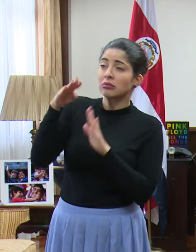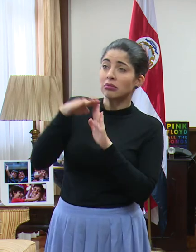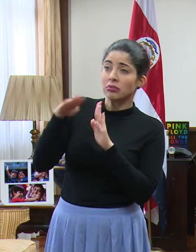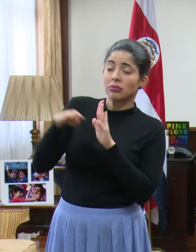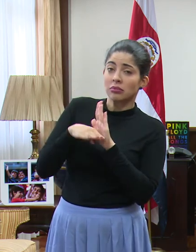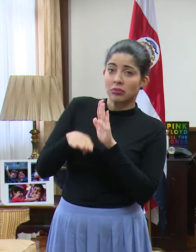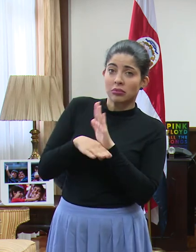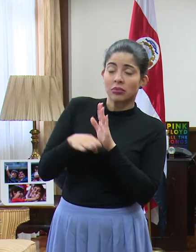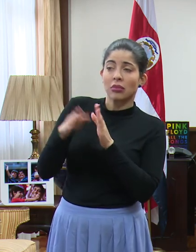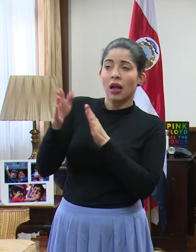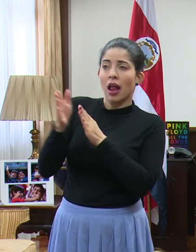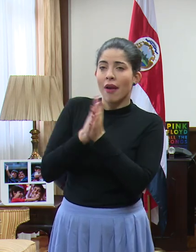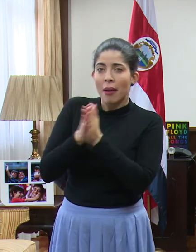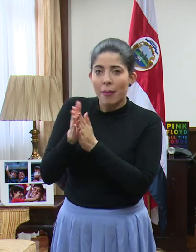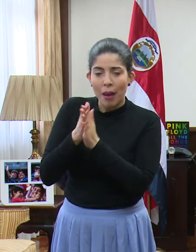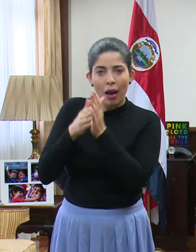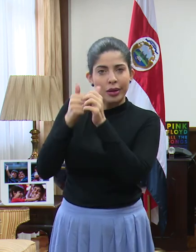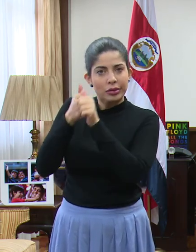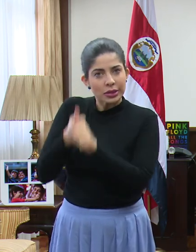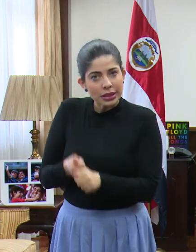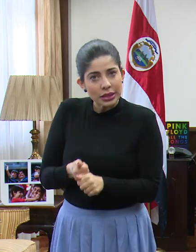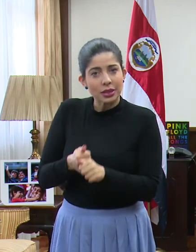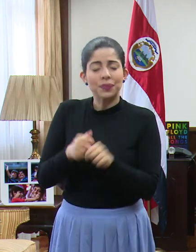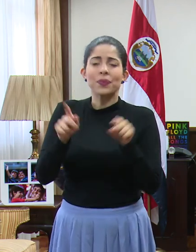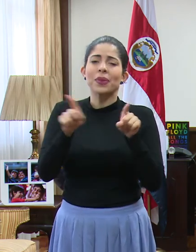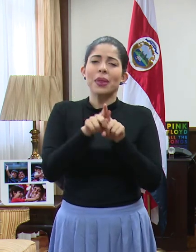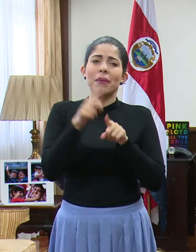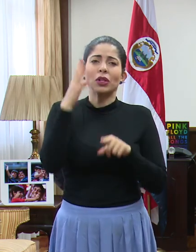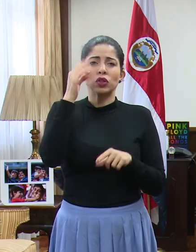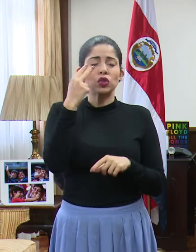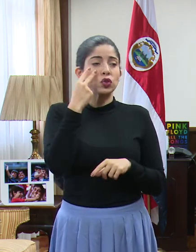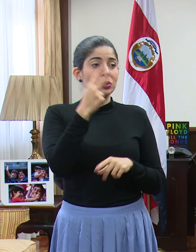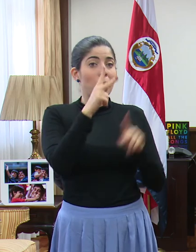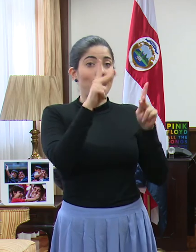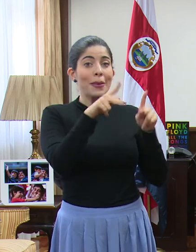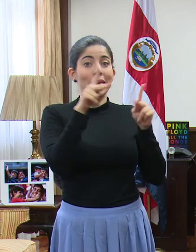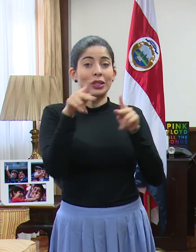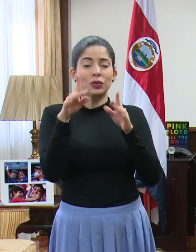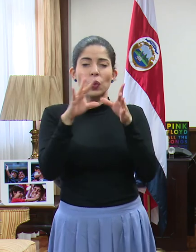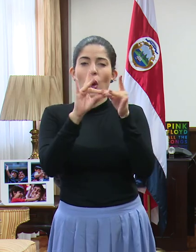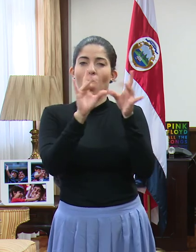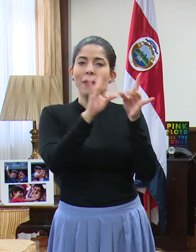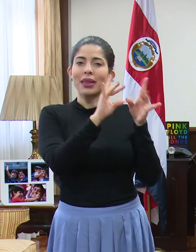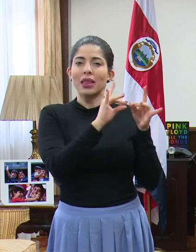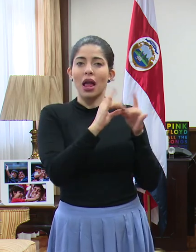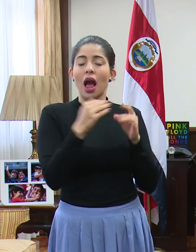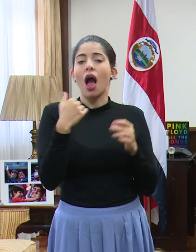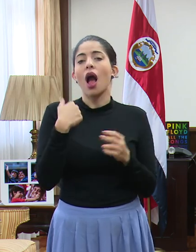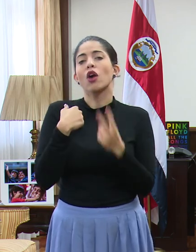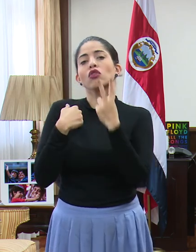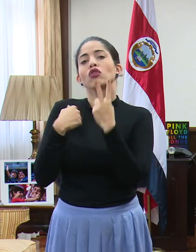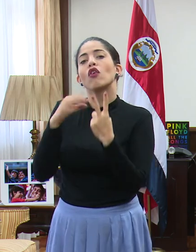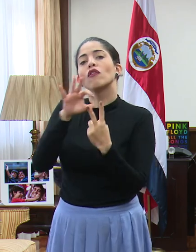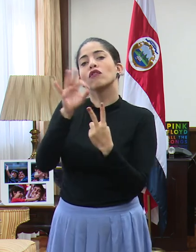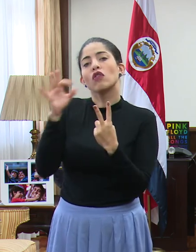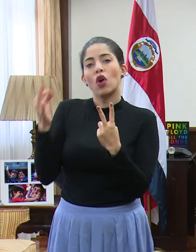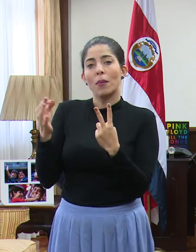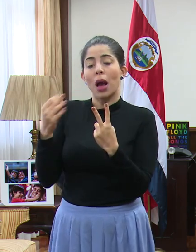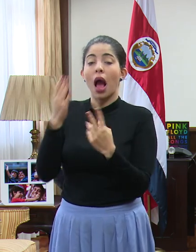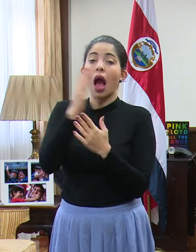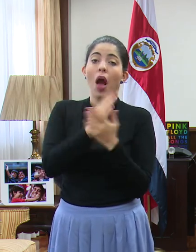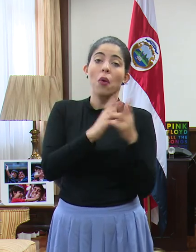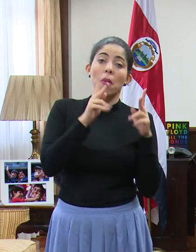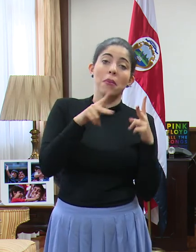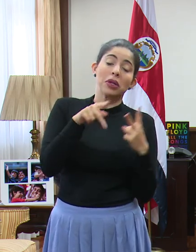de lavados de mano. Y creo que también, y lo he visto en las personas que hacen comentarios, hay dos formas de asumirlo. Algunas